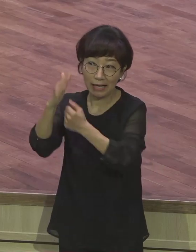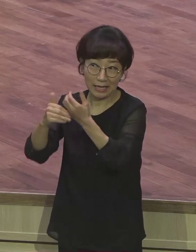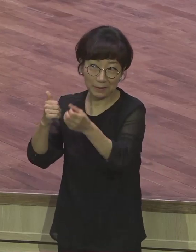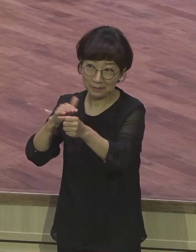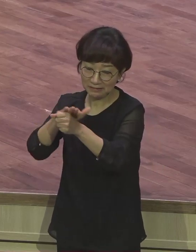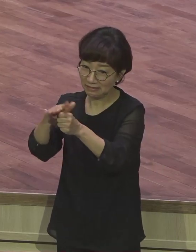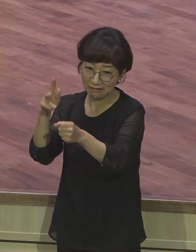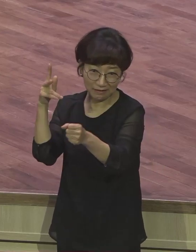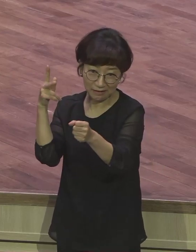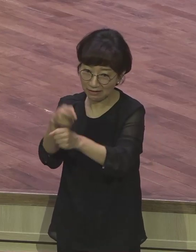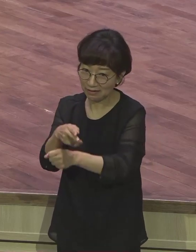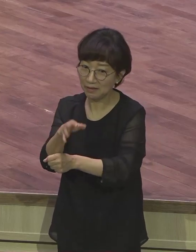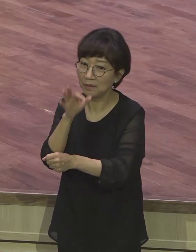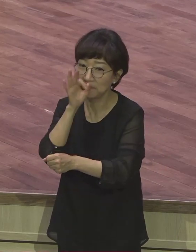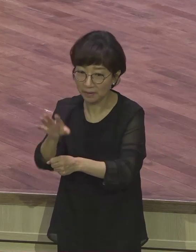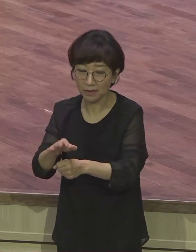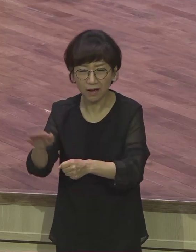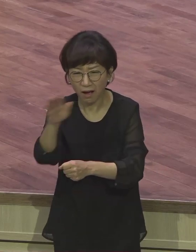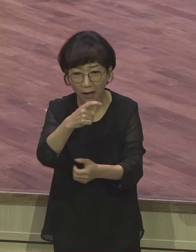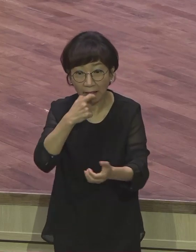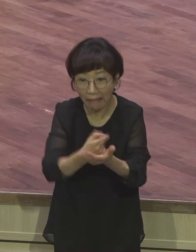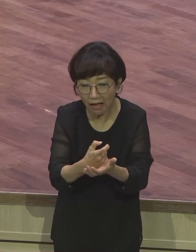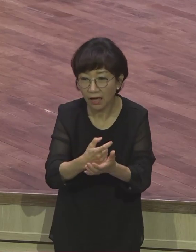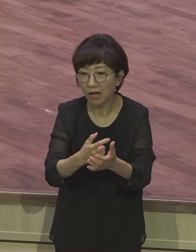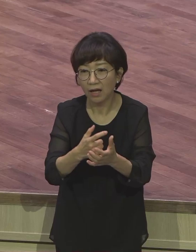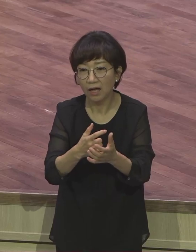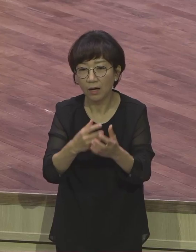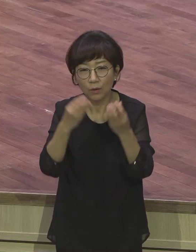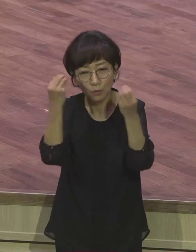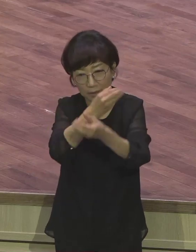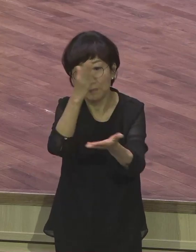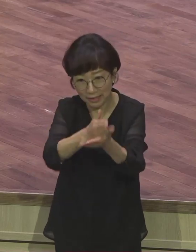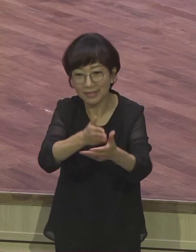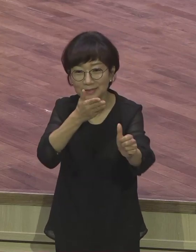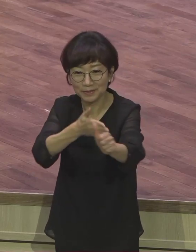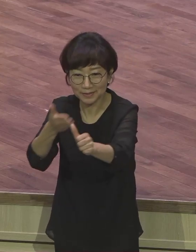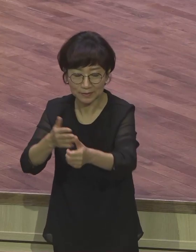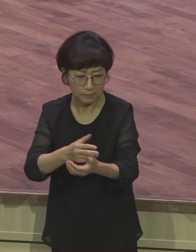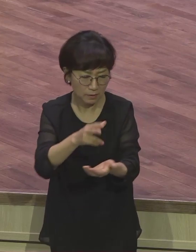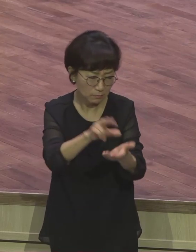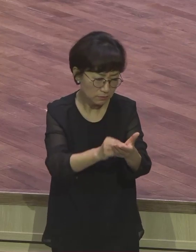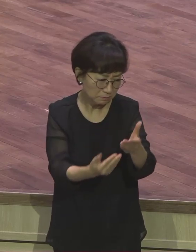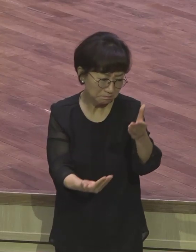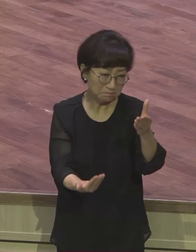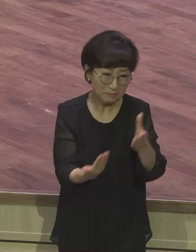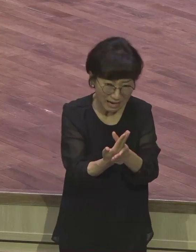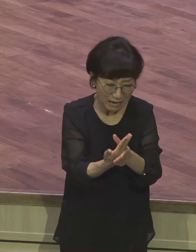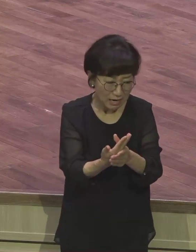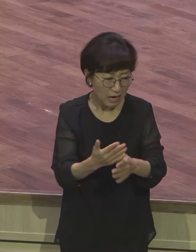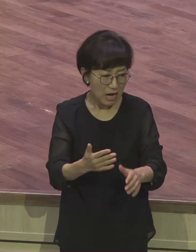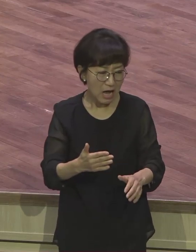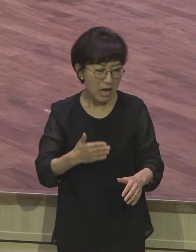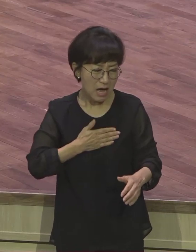제발 속지 마시기 바랍니다. 문제와 사건이 오고 자동심 상한 일을 터졌다 할지라도